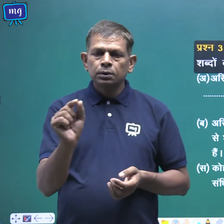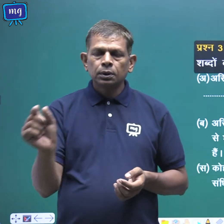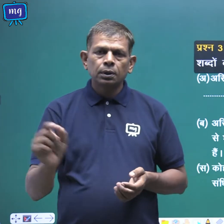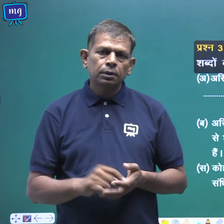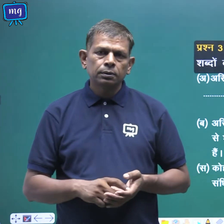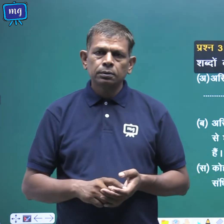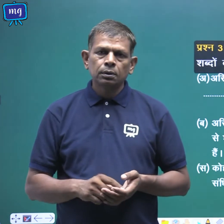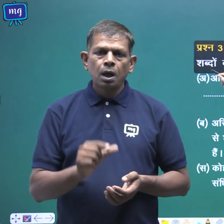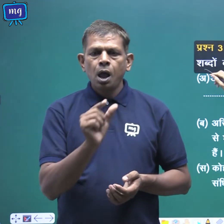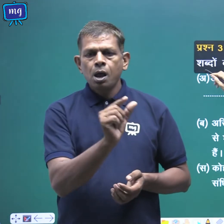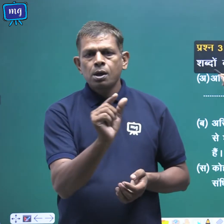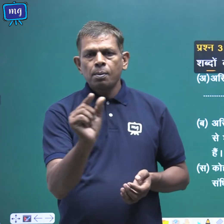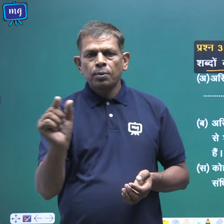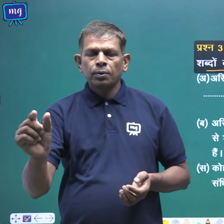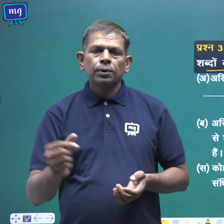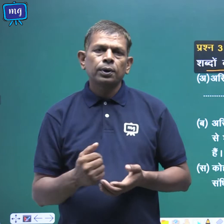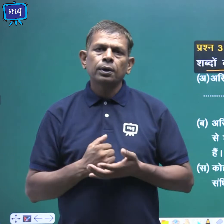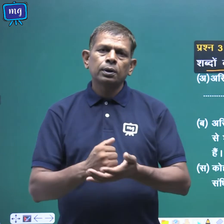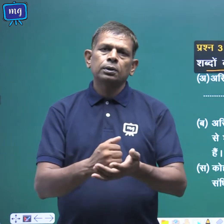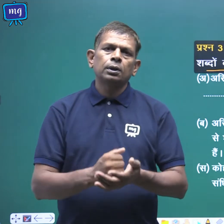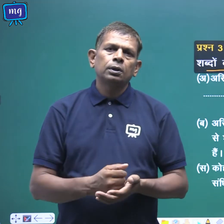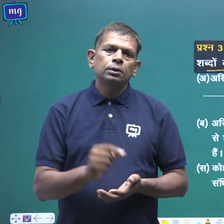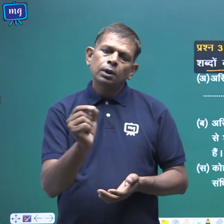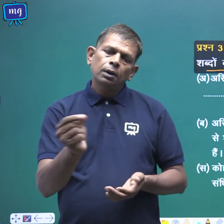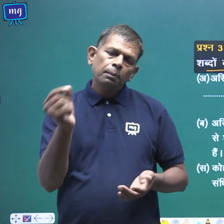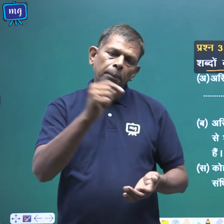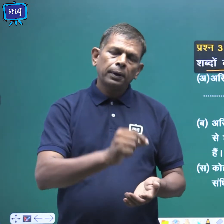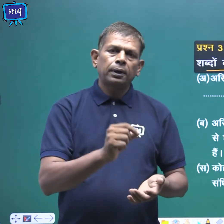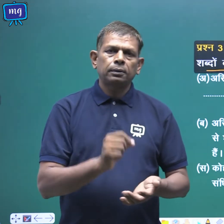शब्दों की सहायता से भरें